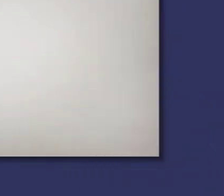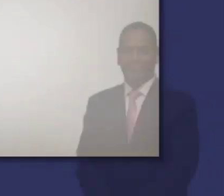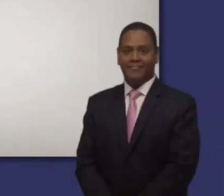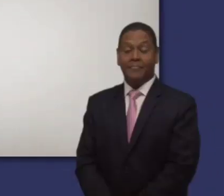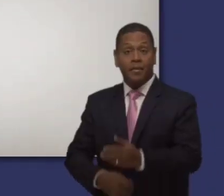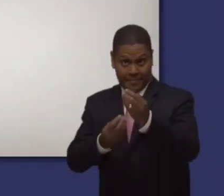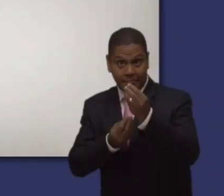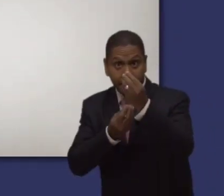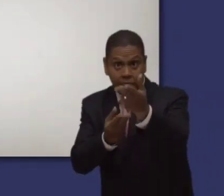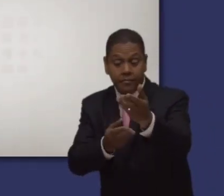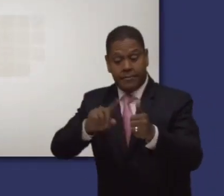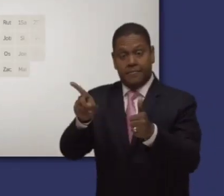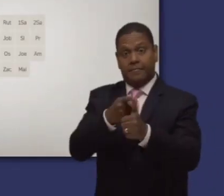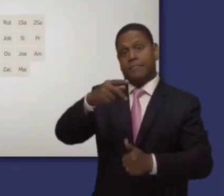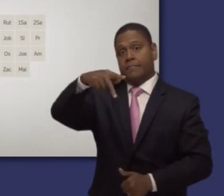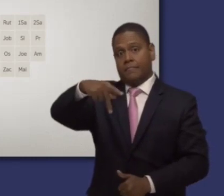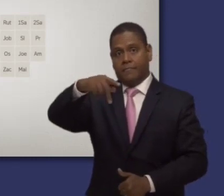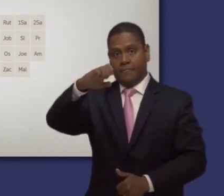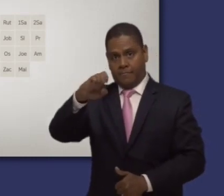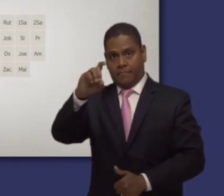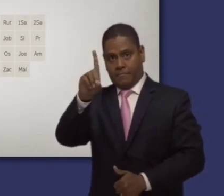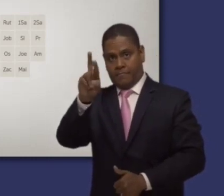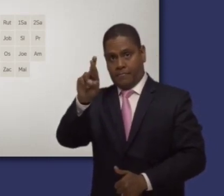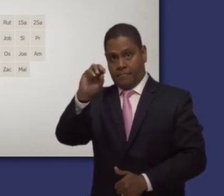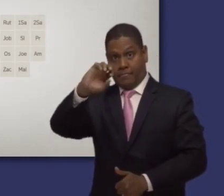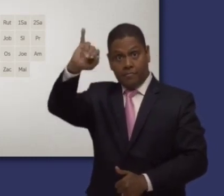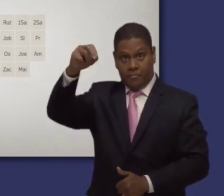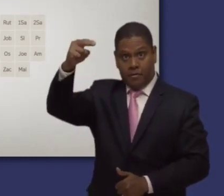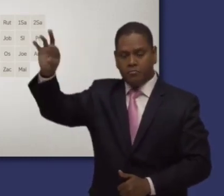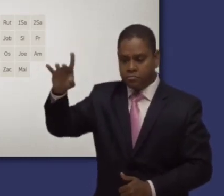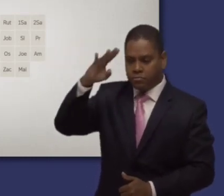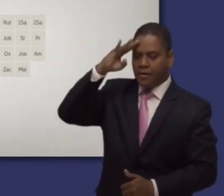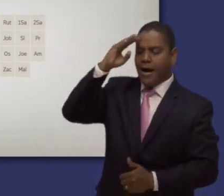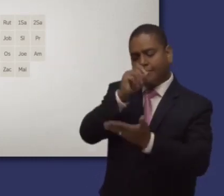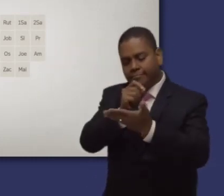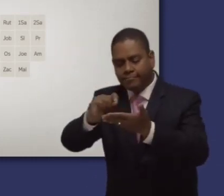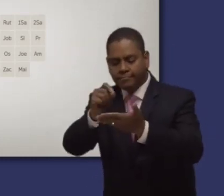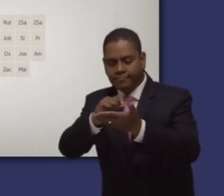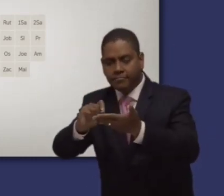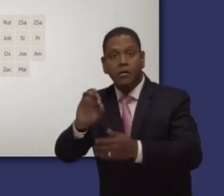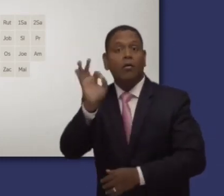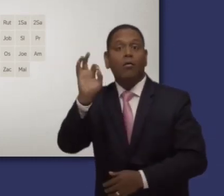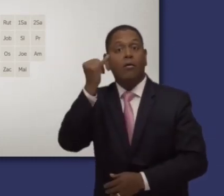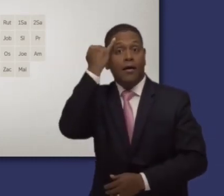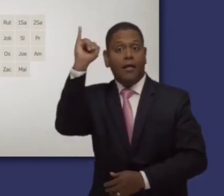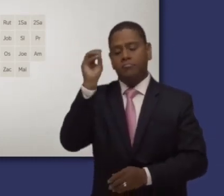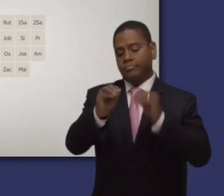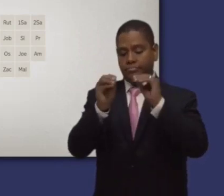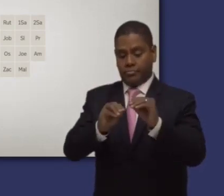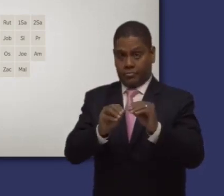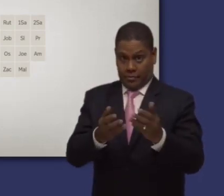¿Lo sabía? En su primera carta, Pedro cita de al menos seis libros de la Biblia. Génesis,